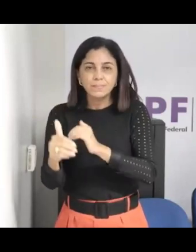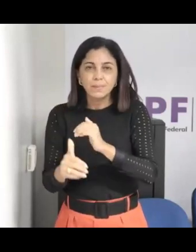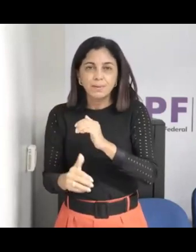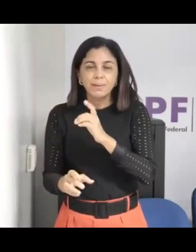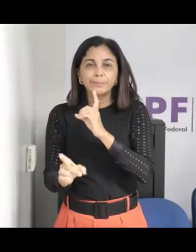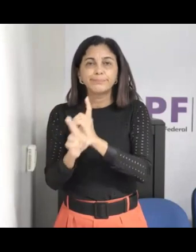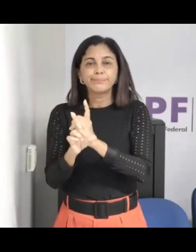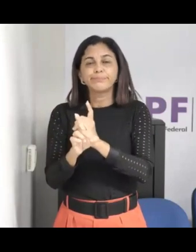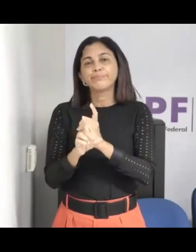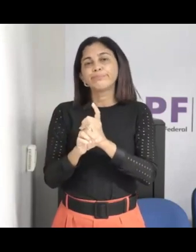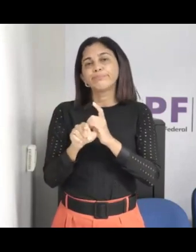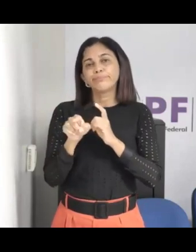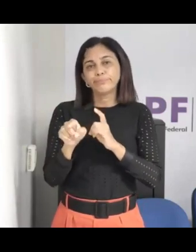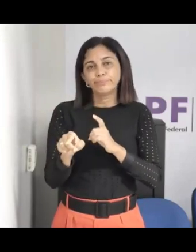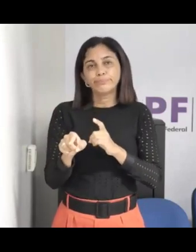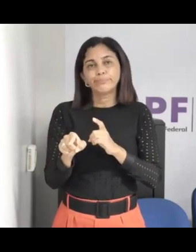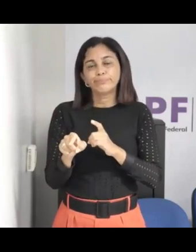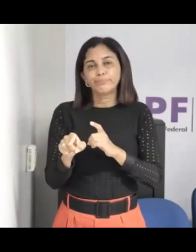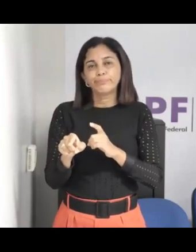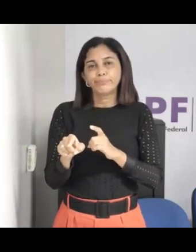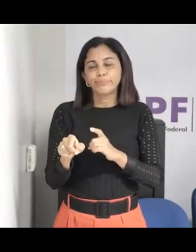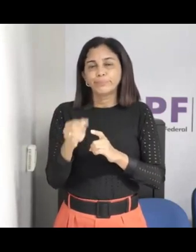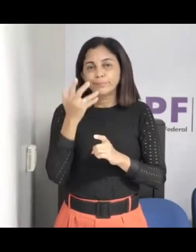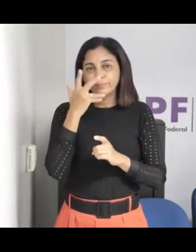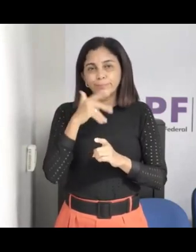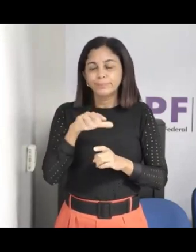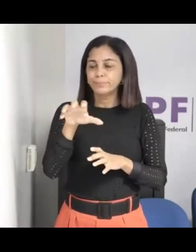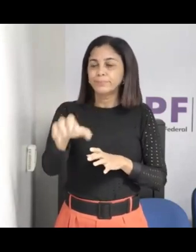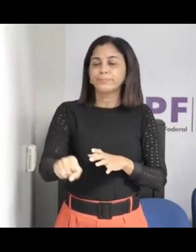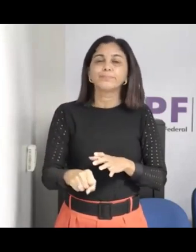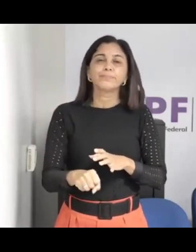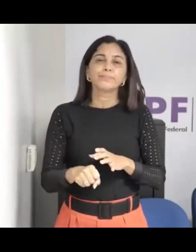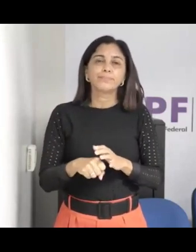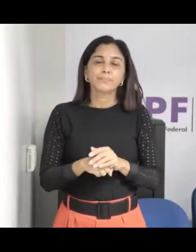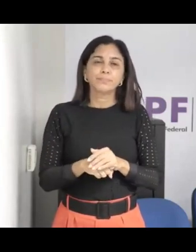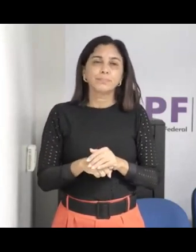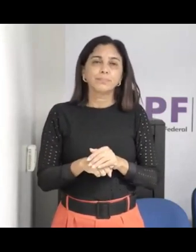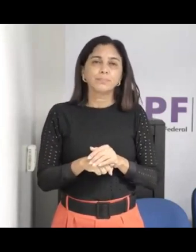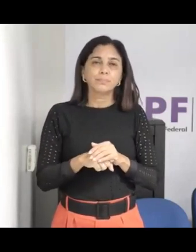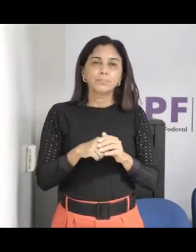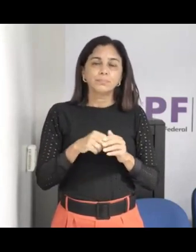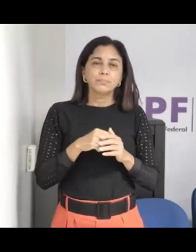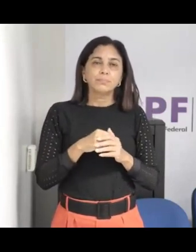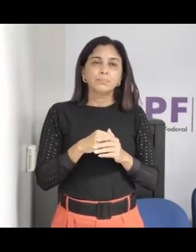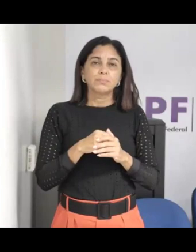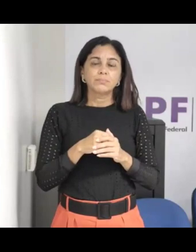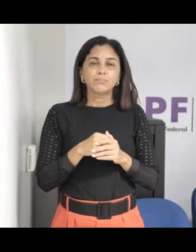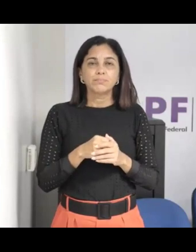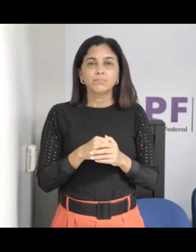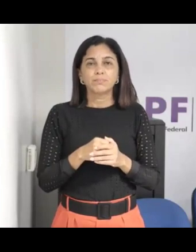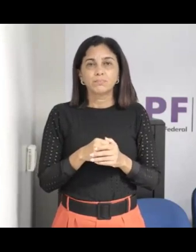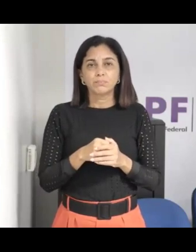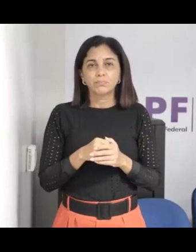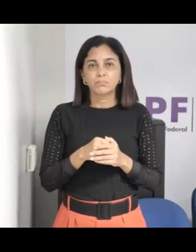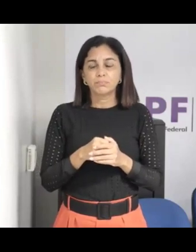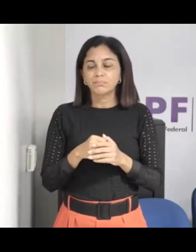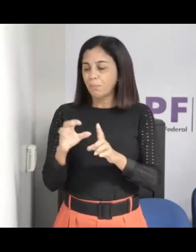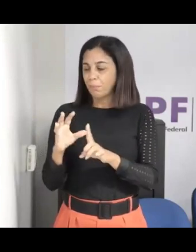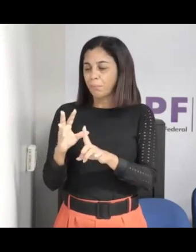nomenclatura de engenharia social, que é todo esse processo do aliciamento de crianças.